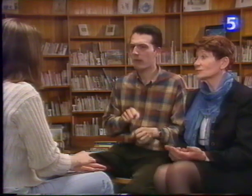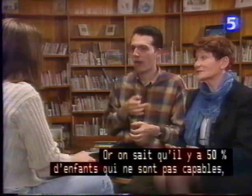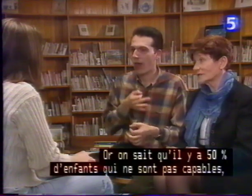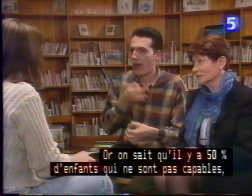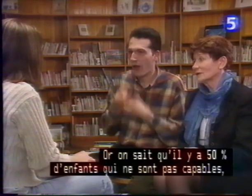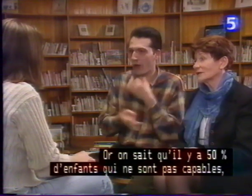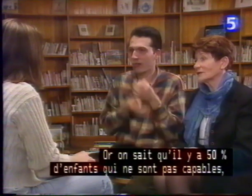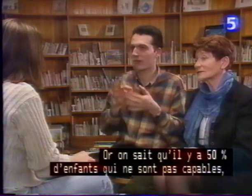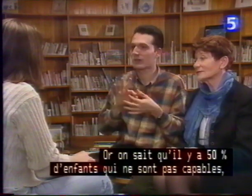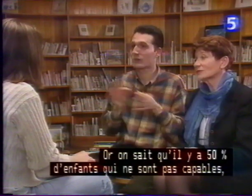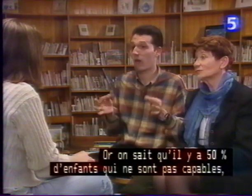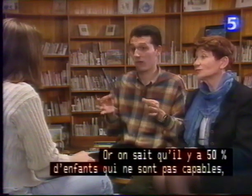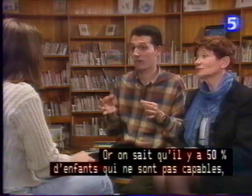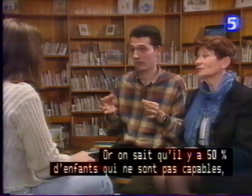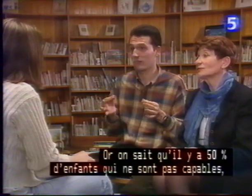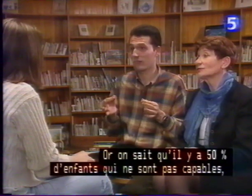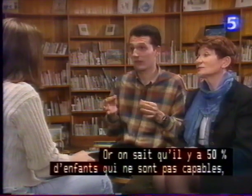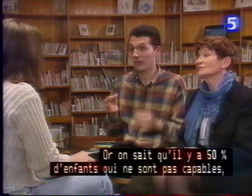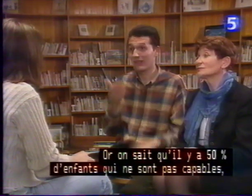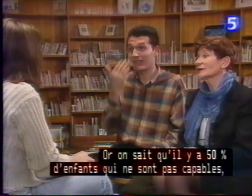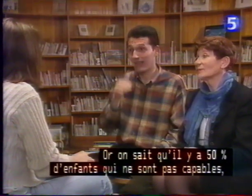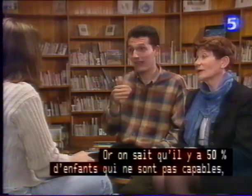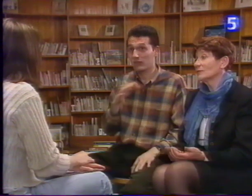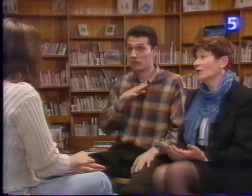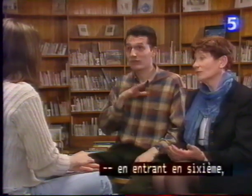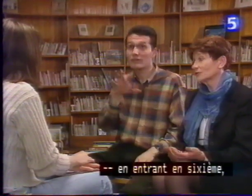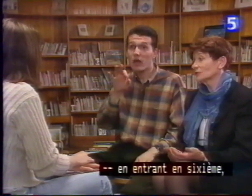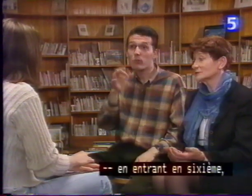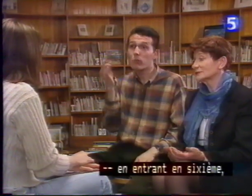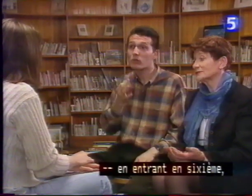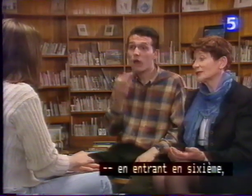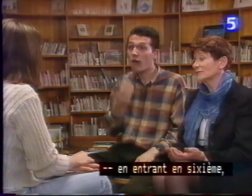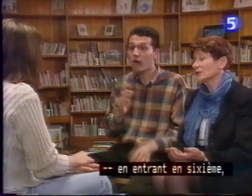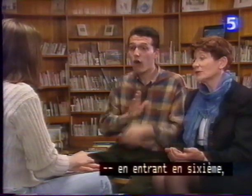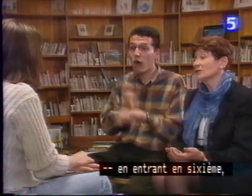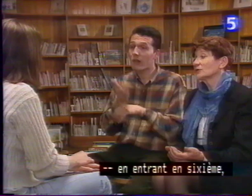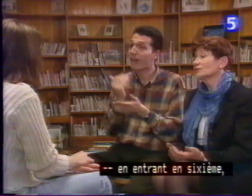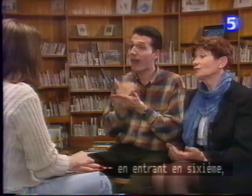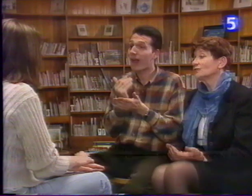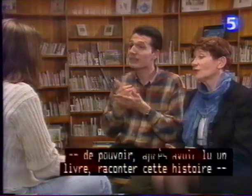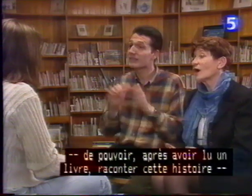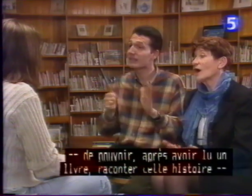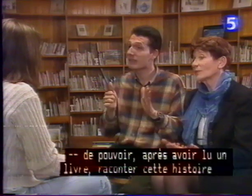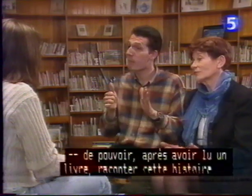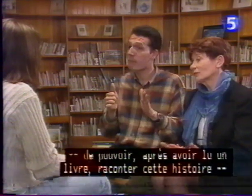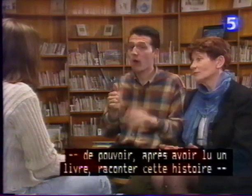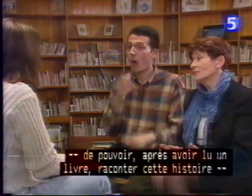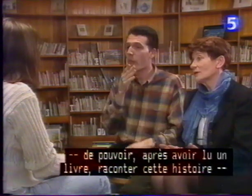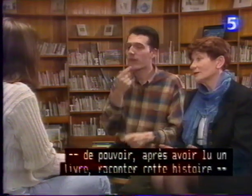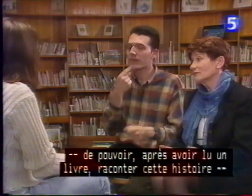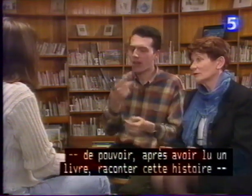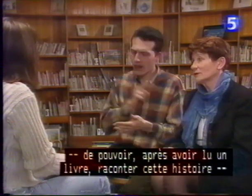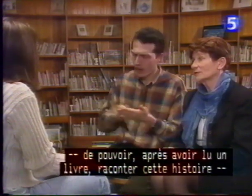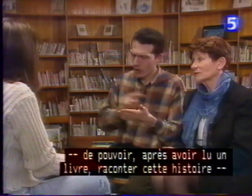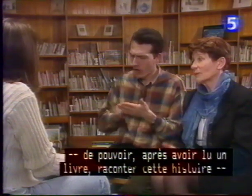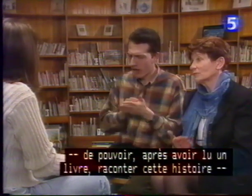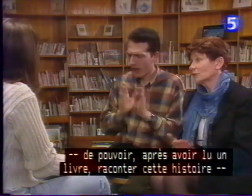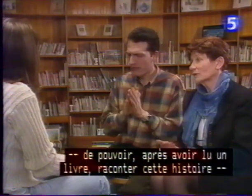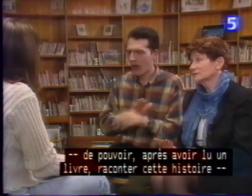qu'il y a 50% d'enfants qui ne sont pas capables, en entrant en sixième, de pouvoir, après avoir lu un livre, être capable de raconter cette